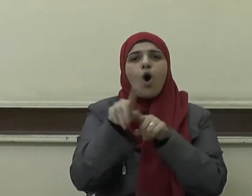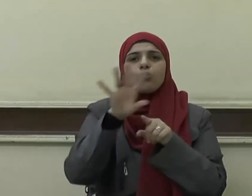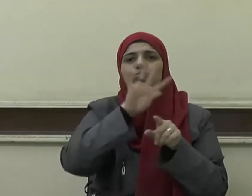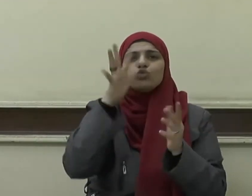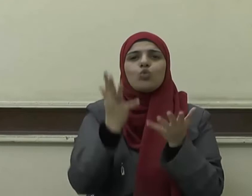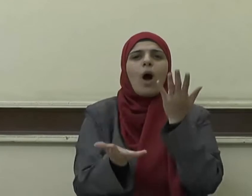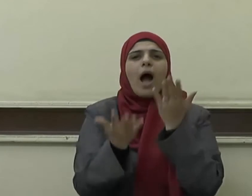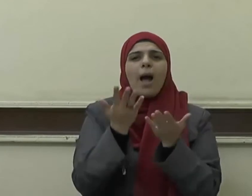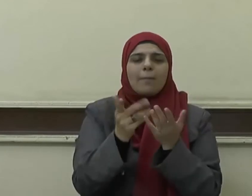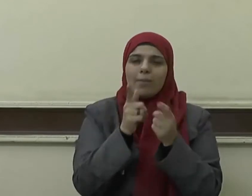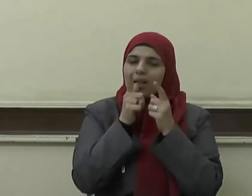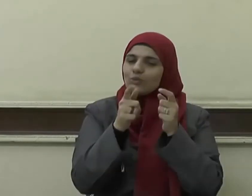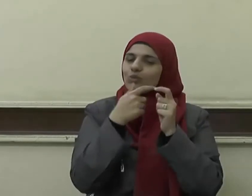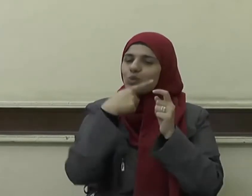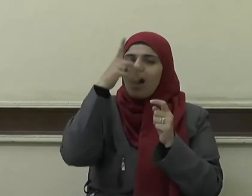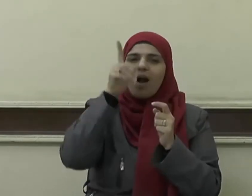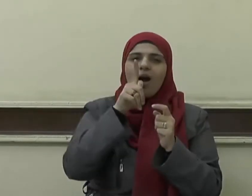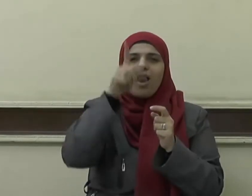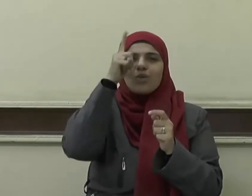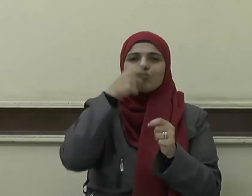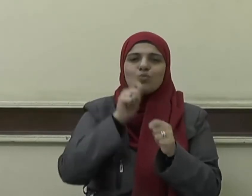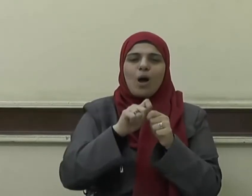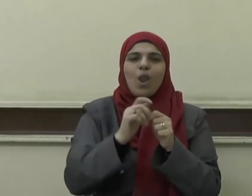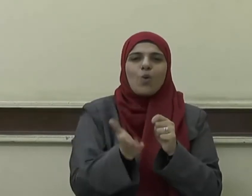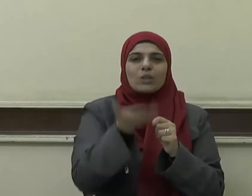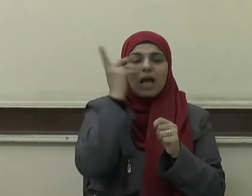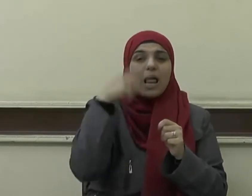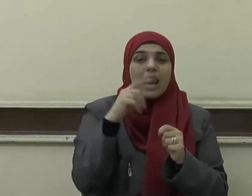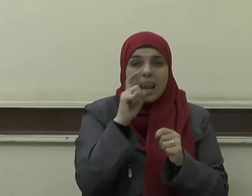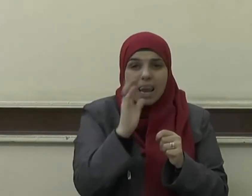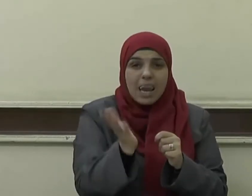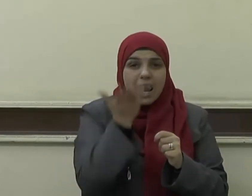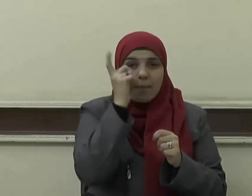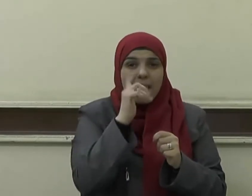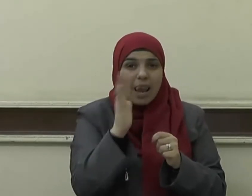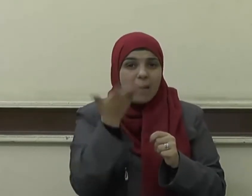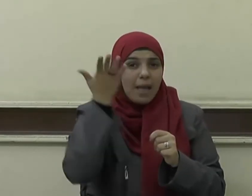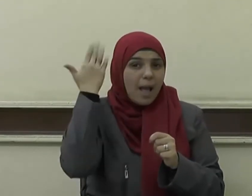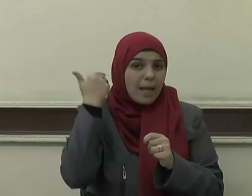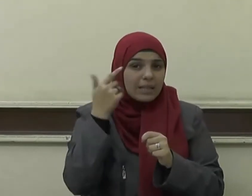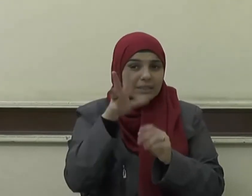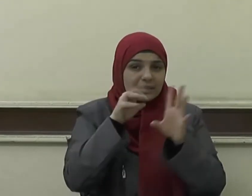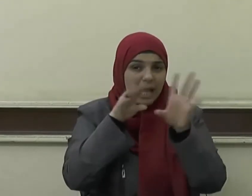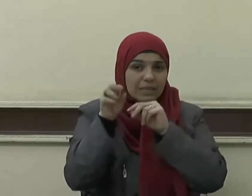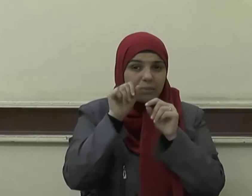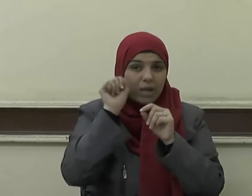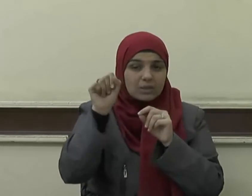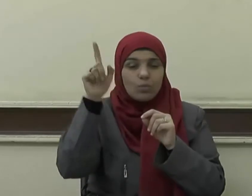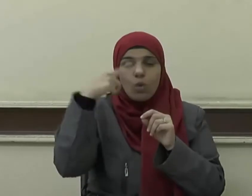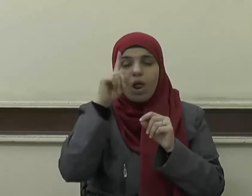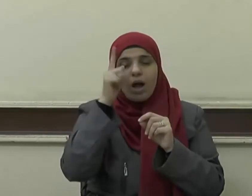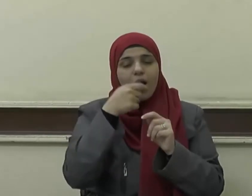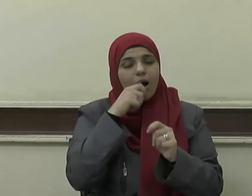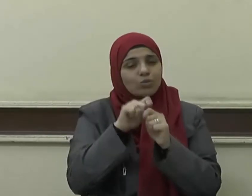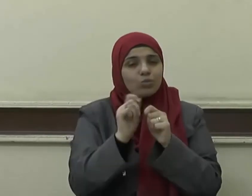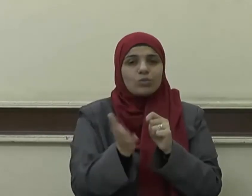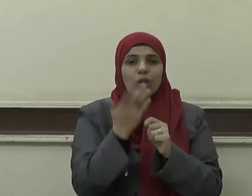قصص الأنبياء السابقين قال جل شأنه وإن هذه أمتكم أمة